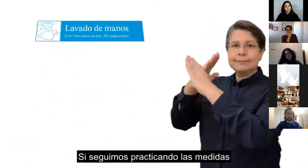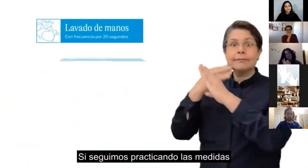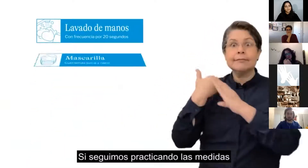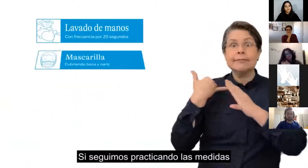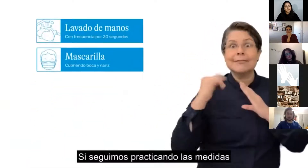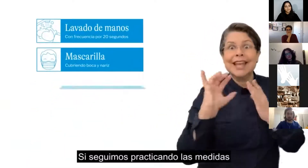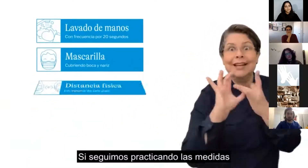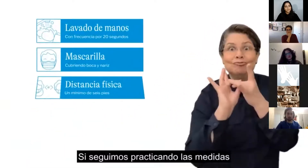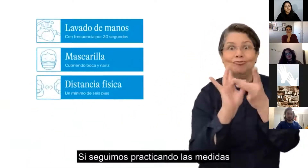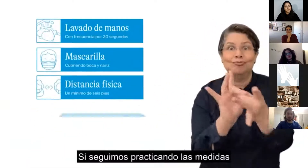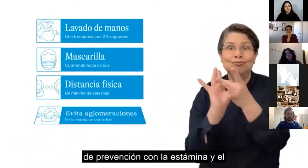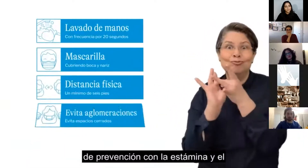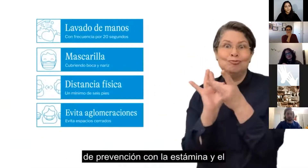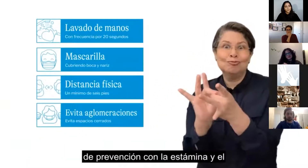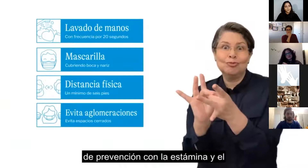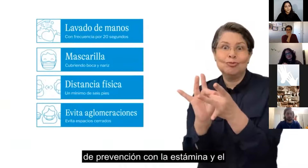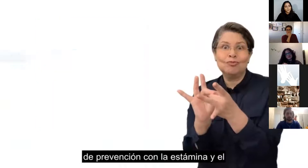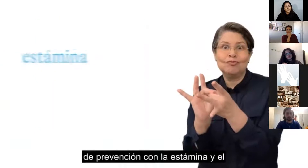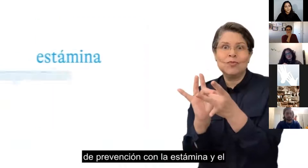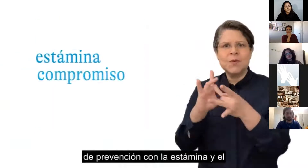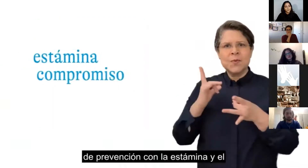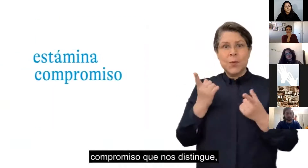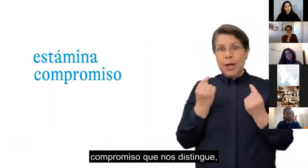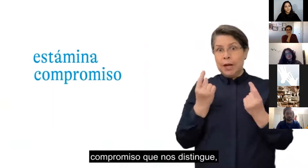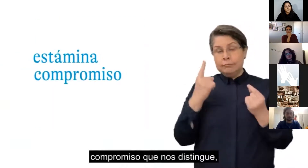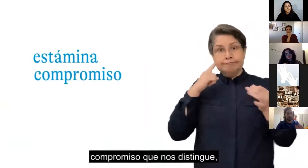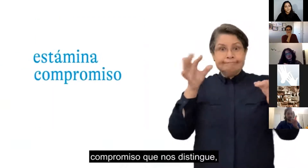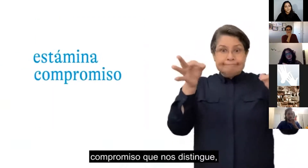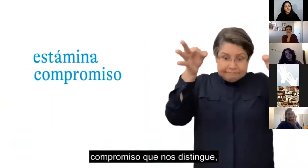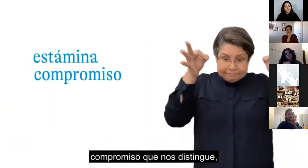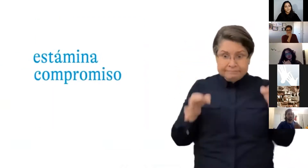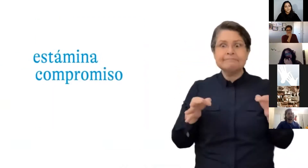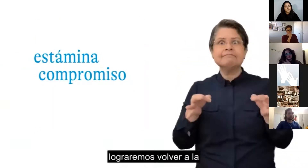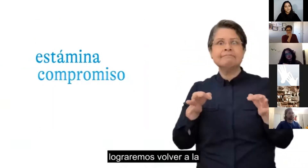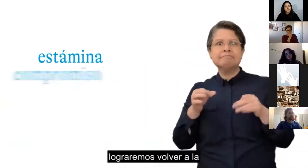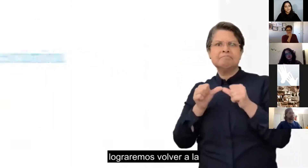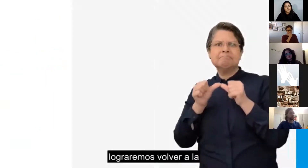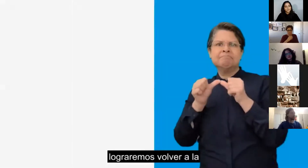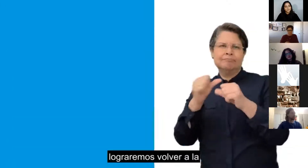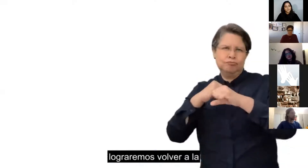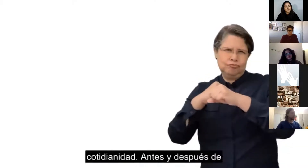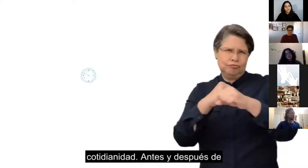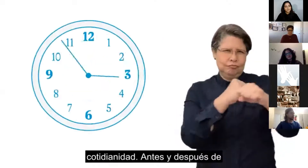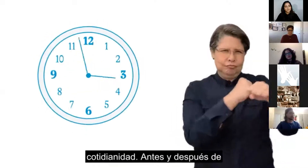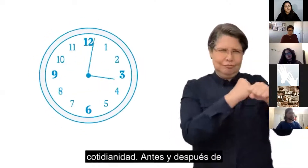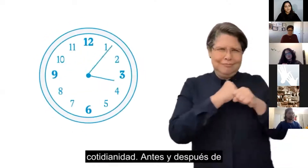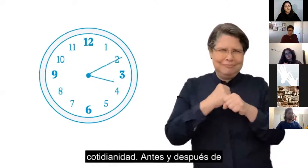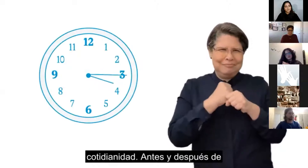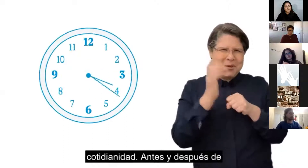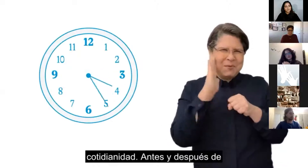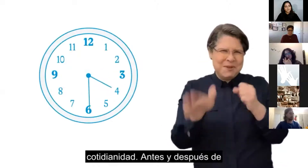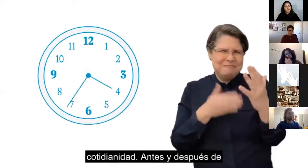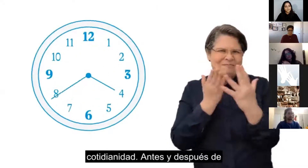Si seguimos practicando las medidas de prevención con la estamina y el compromiso que nos distingue, lograremos volver a una cotidianidad.